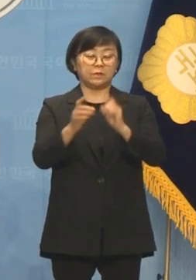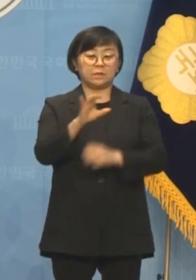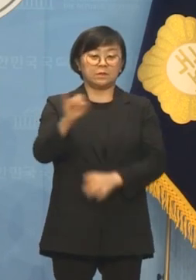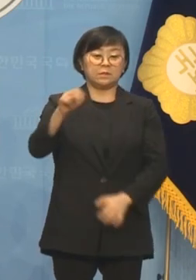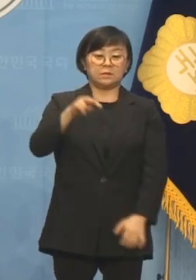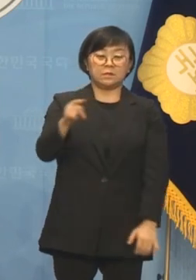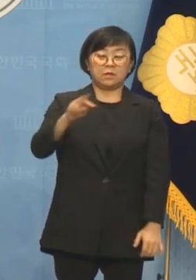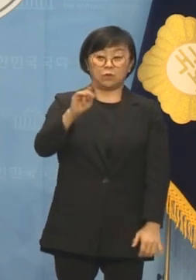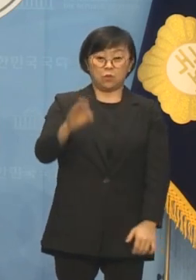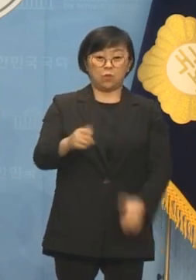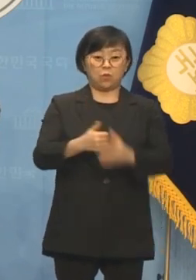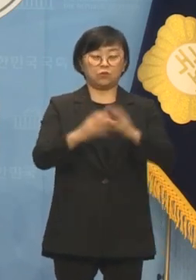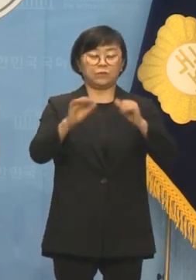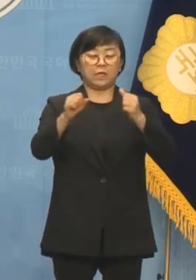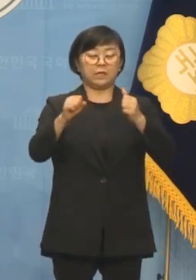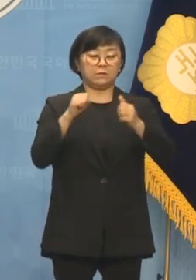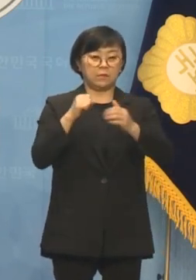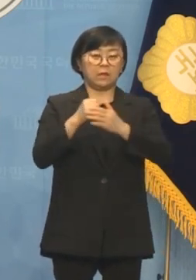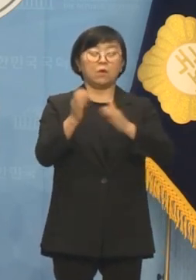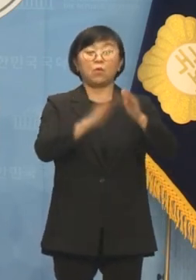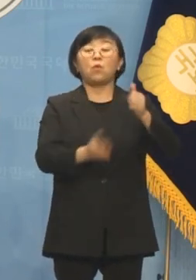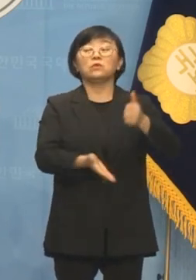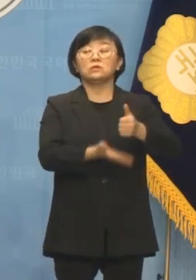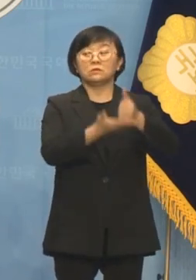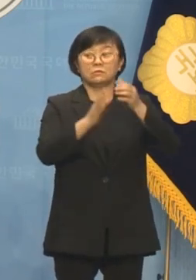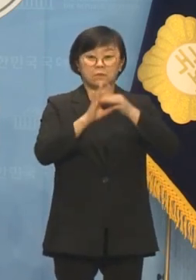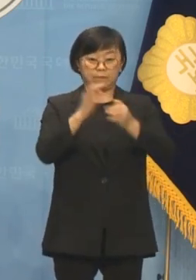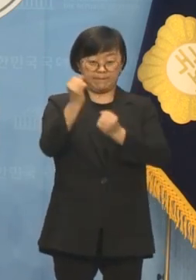국민의힘 공천 관련 브리핑